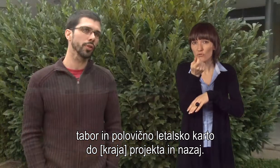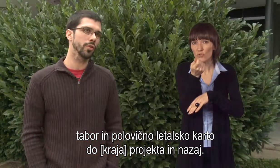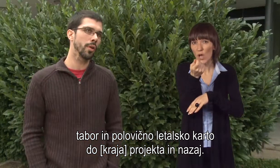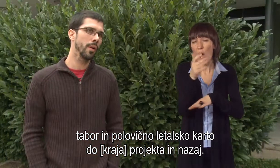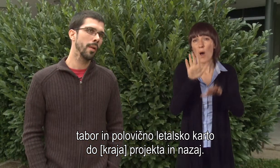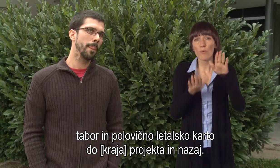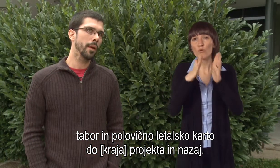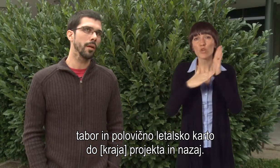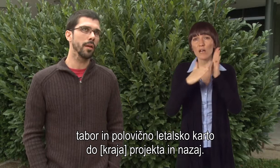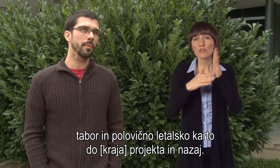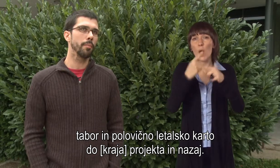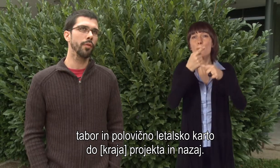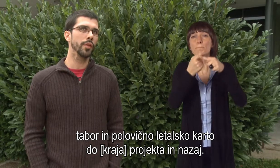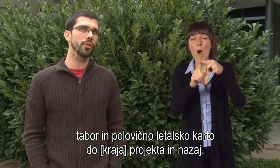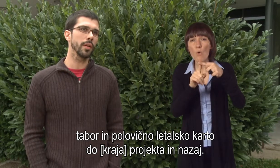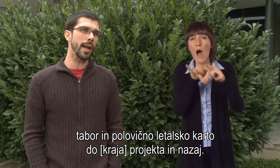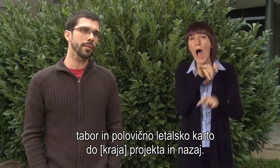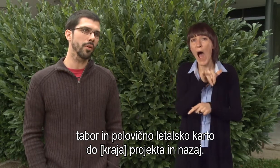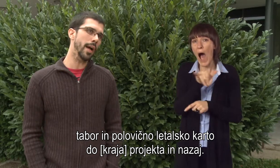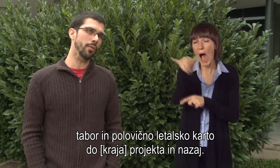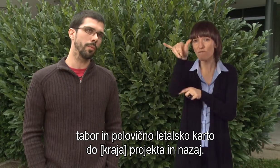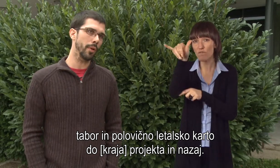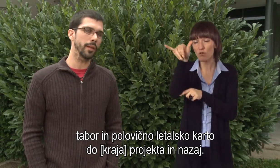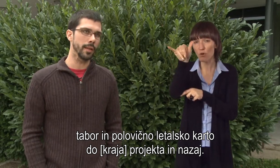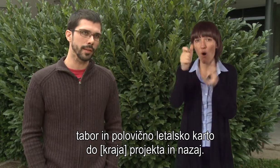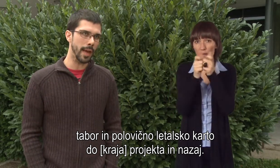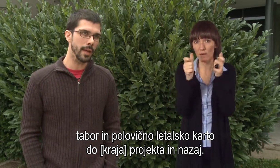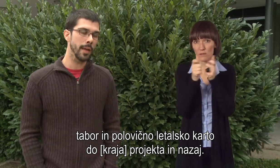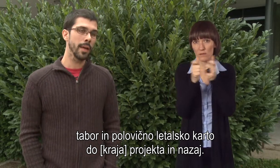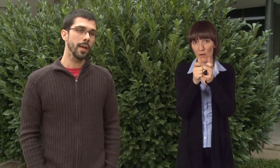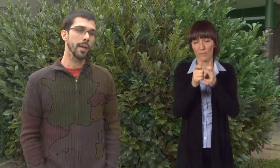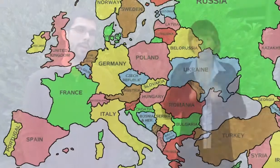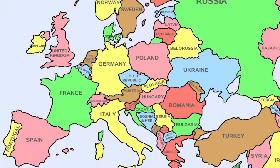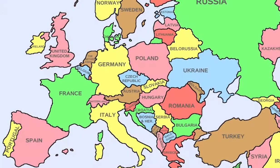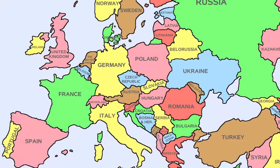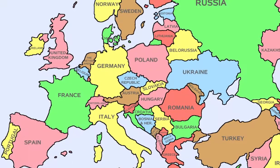mogoče kakšno polovično letarsko karto do projekta in nazaj.